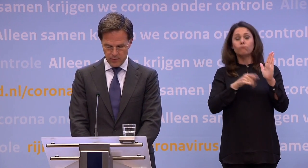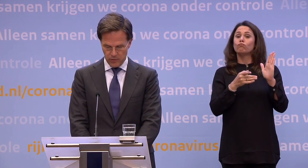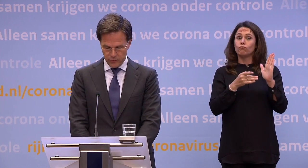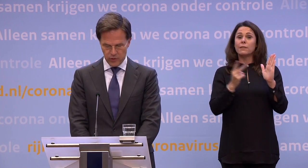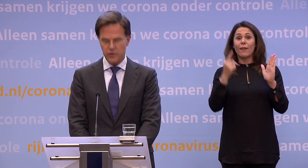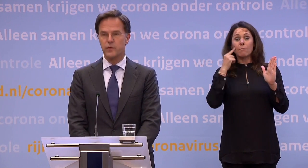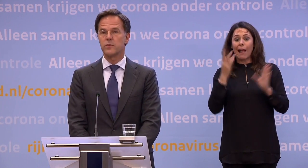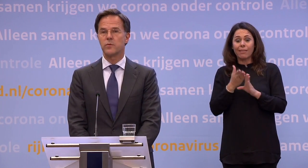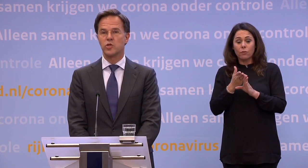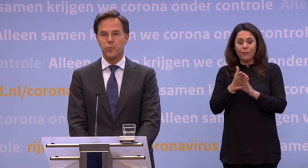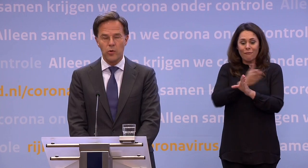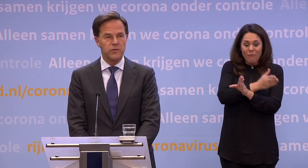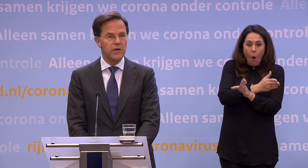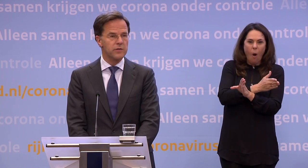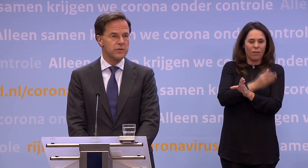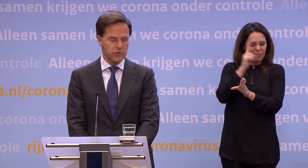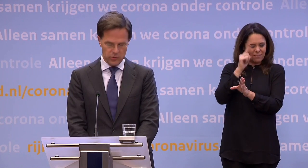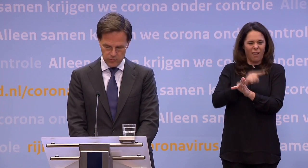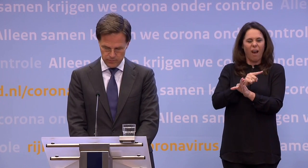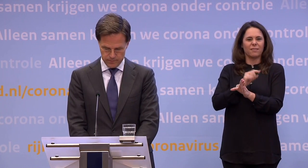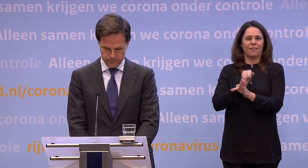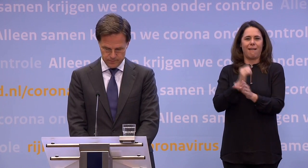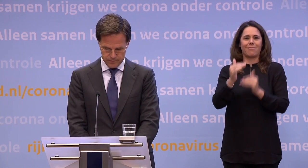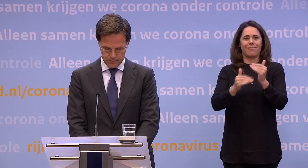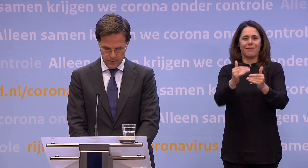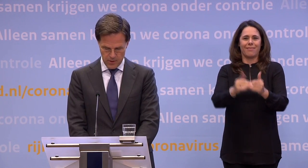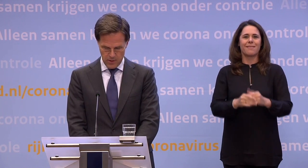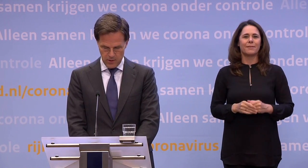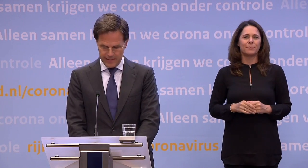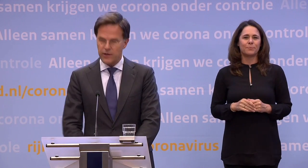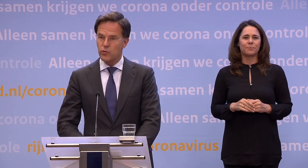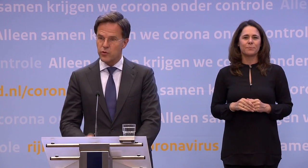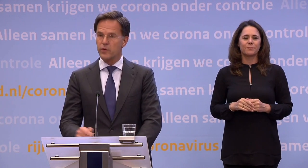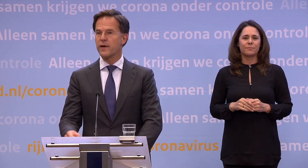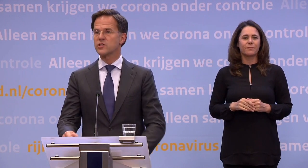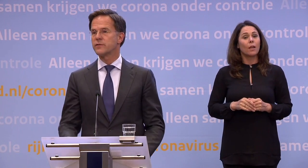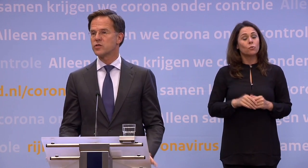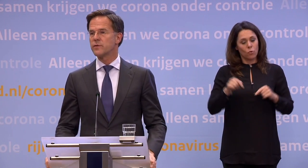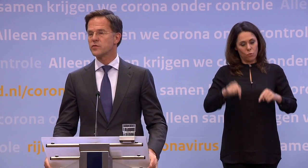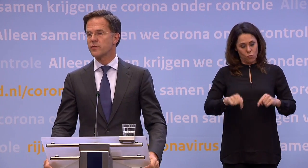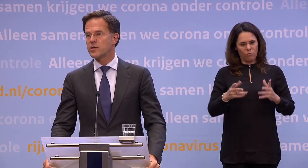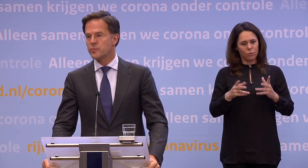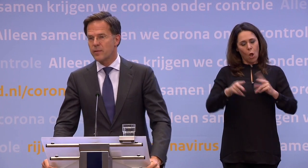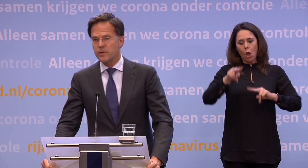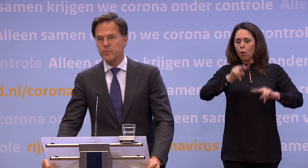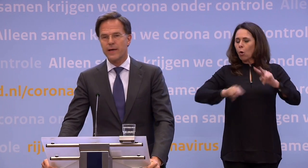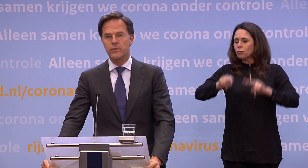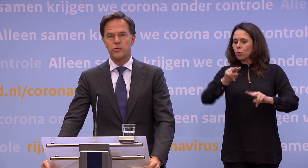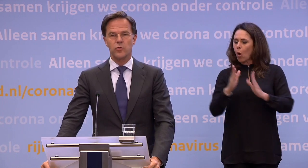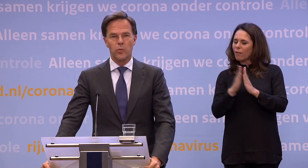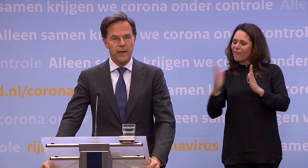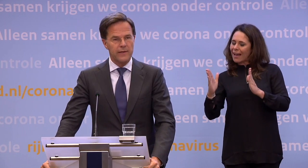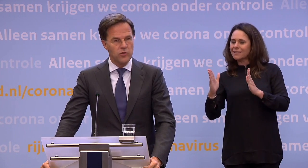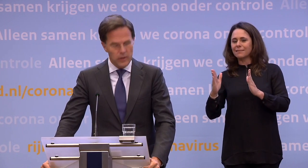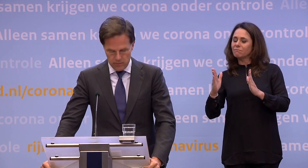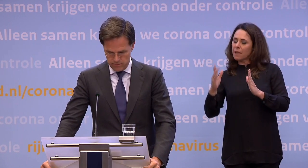maanden voordat we oorspronkelijk dachten dat te kunnen doen. Die controlevase die voorzien was vanaf 1 september begint